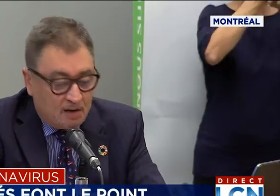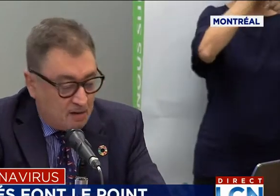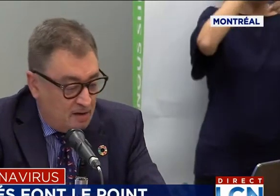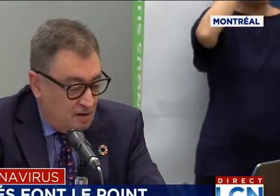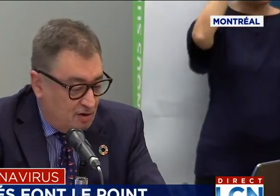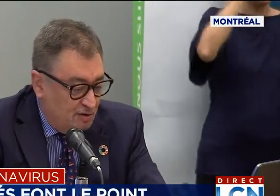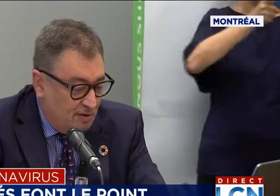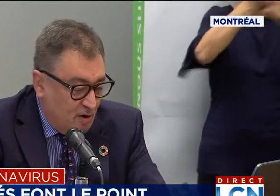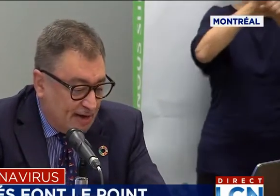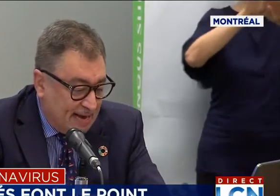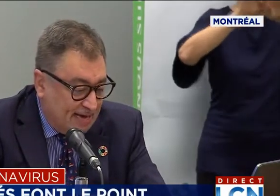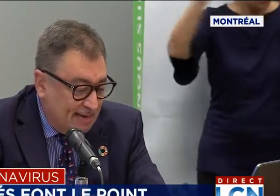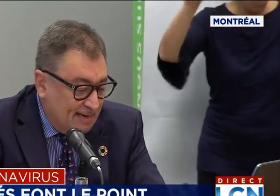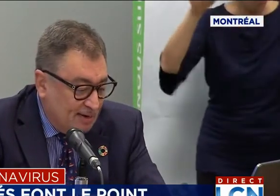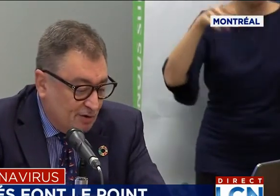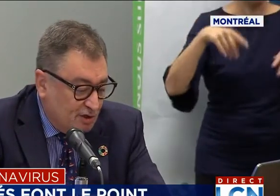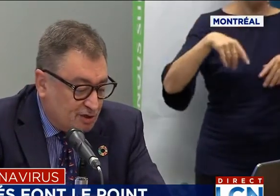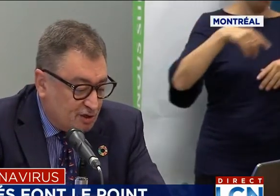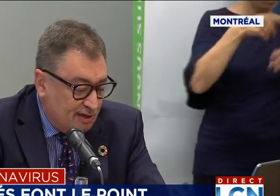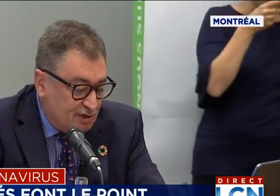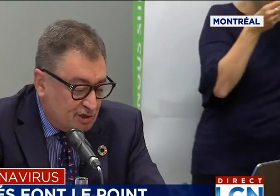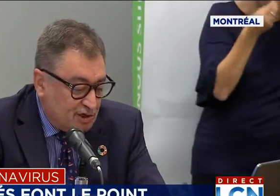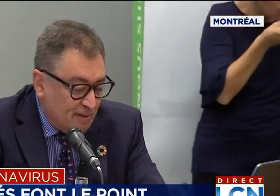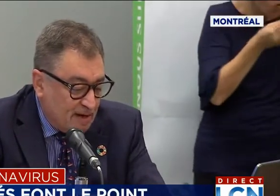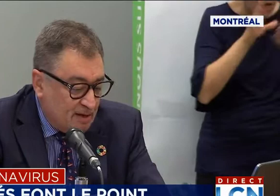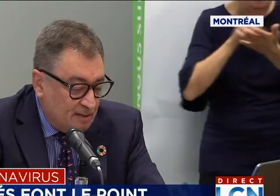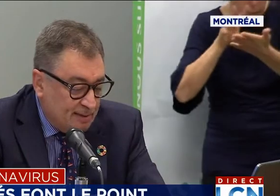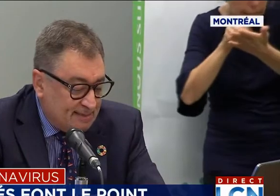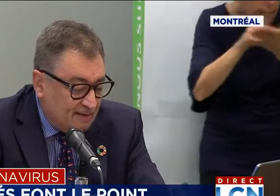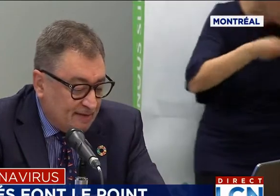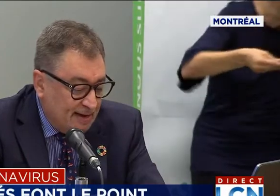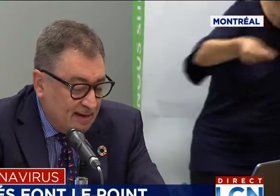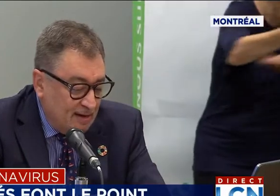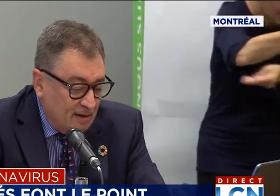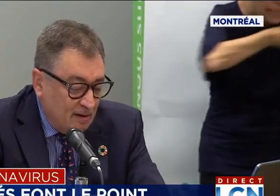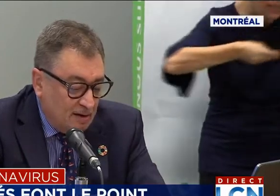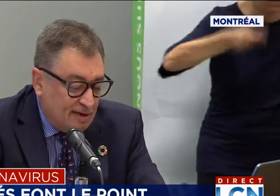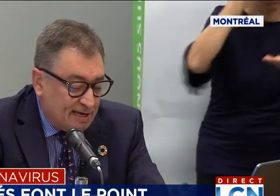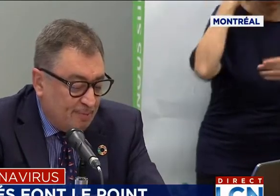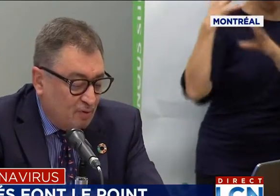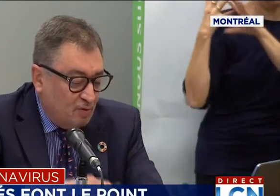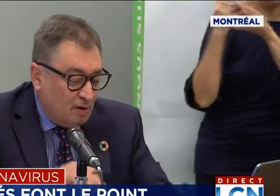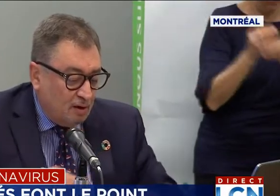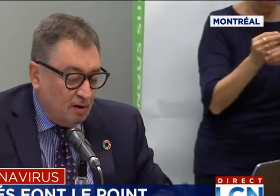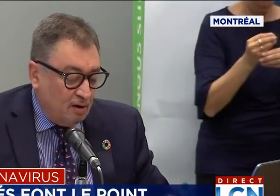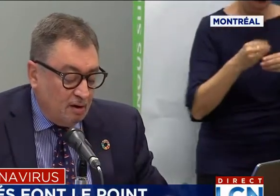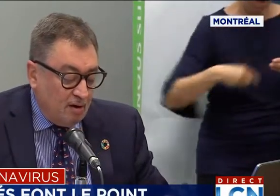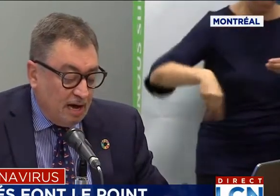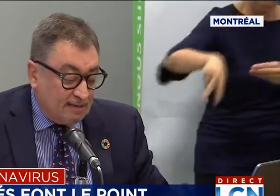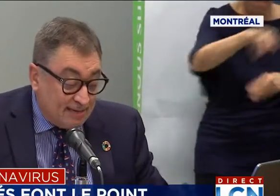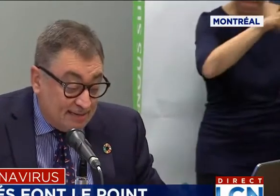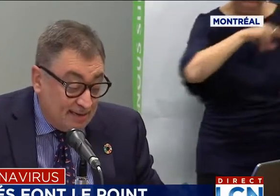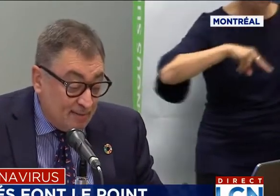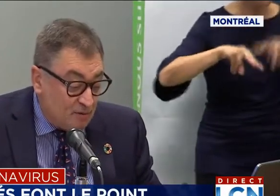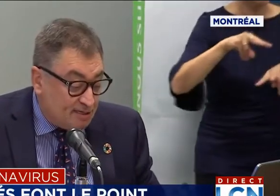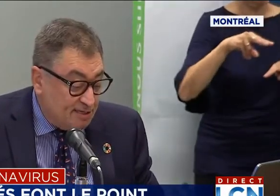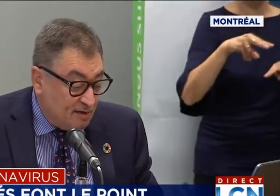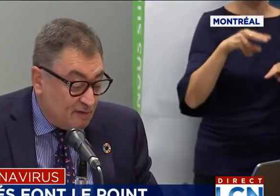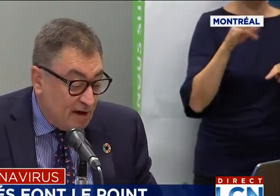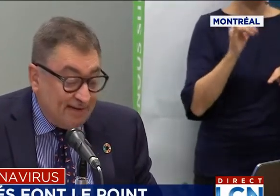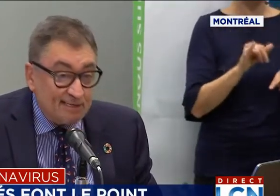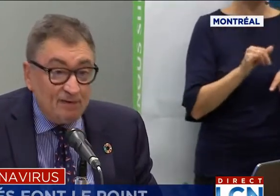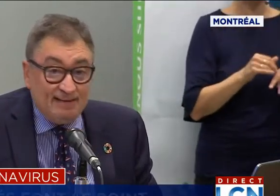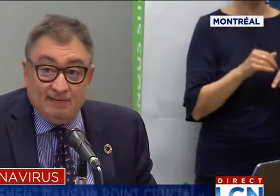le territoire de Montréal. Et on a discuté justement des effets que ça peut entraîner, mais